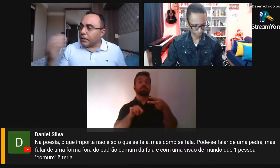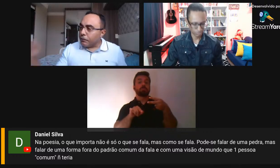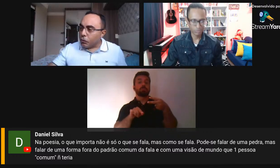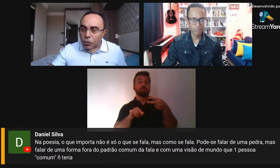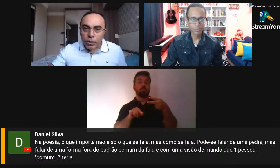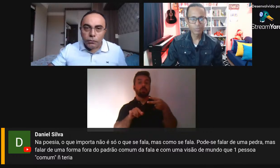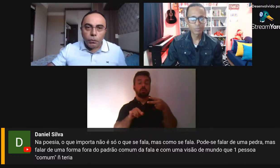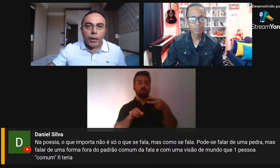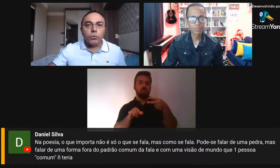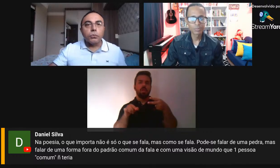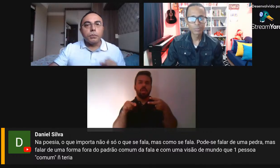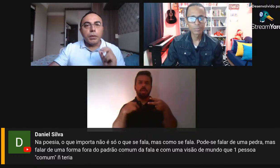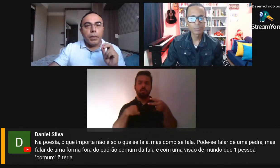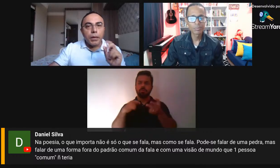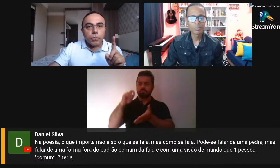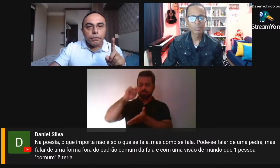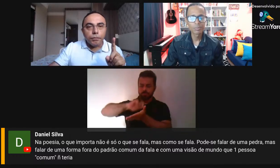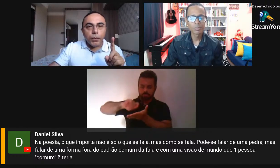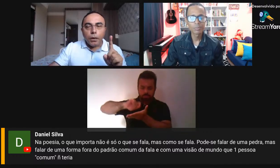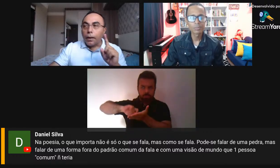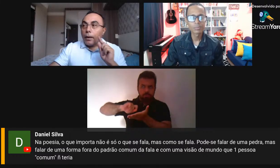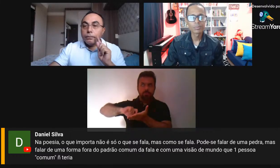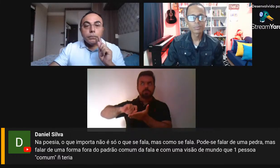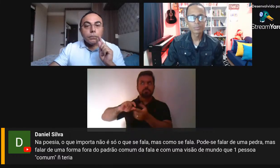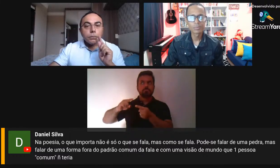vou escrever o meu livro, eu pergunto, primeiro,